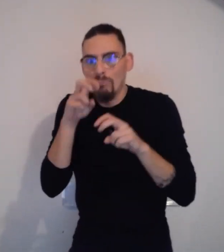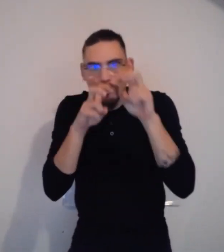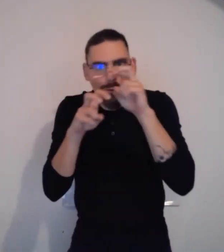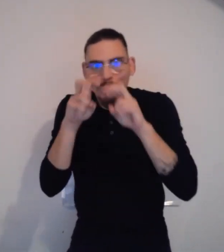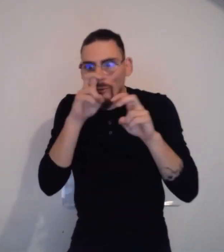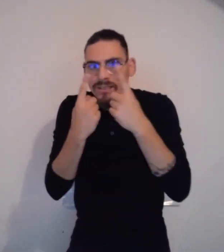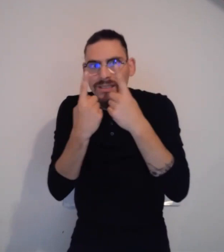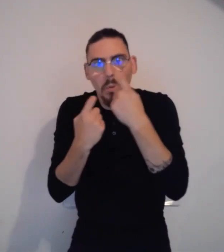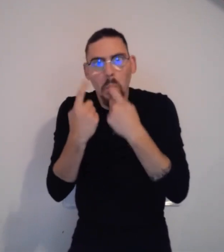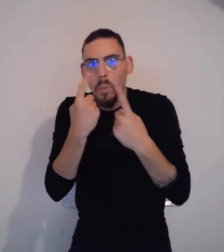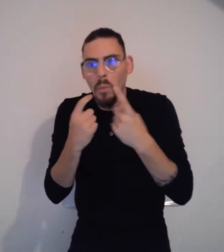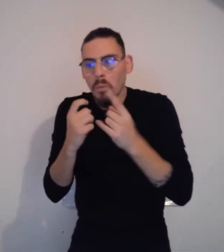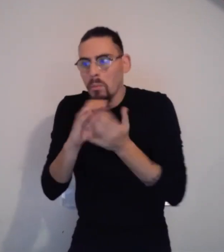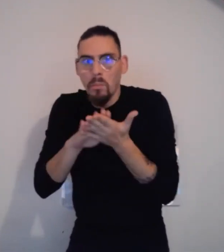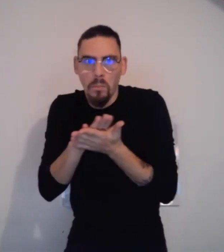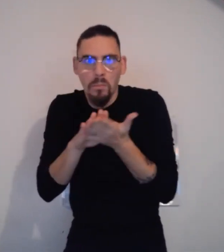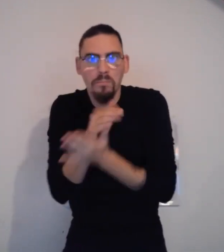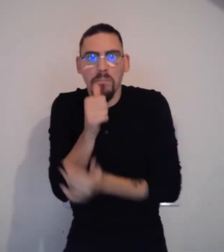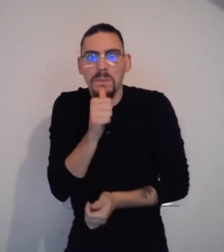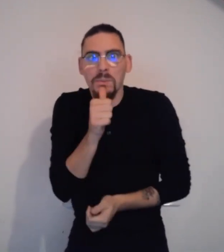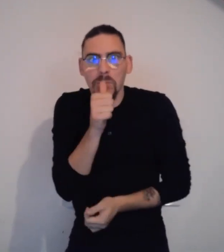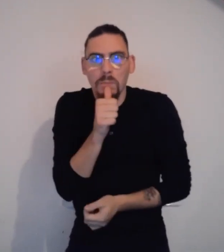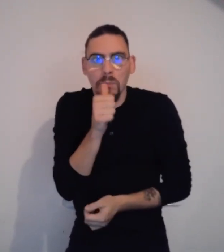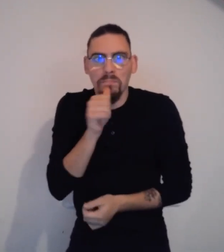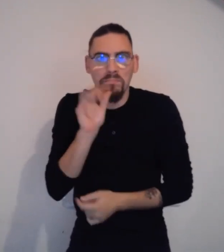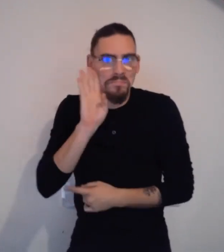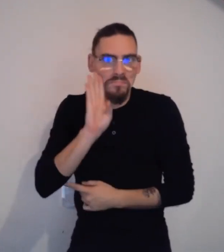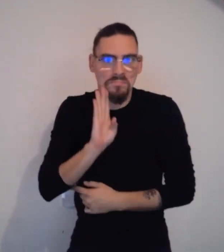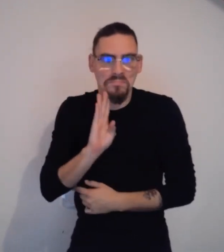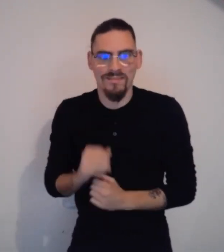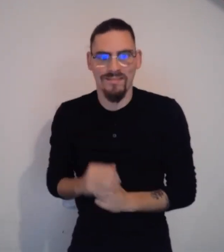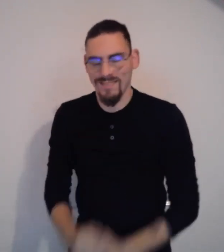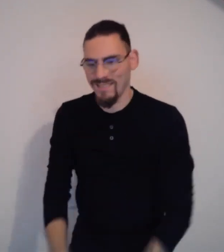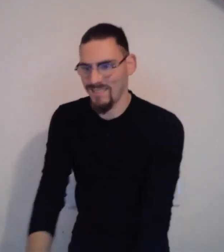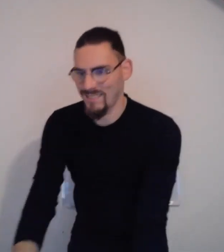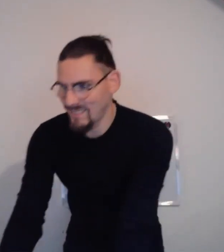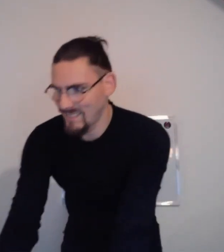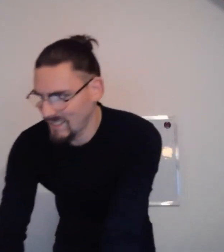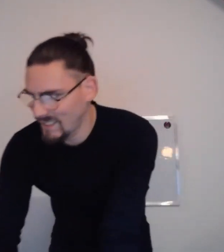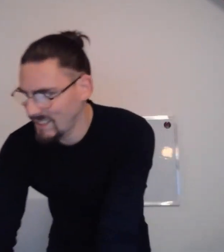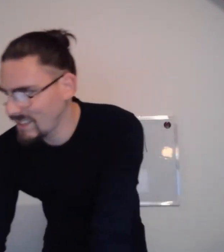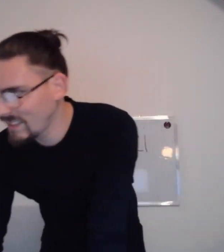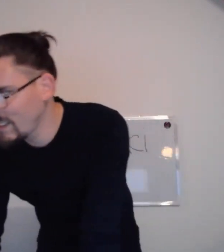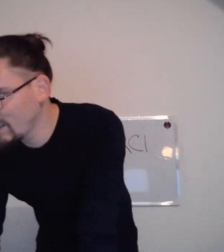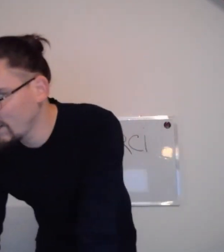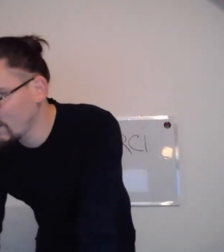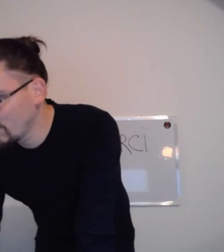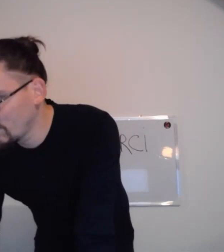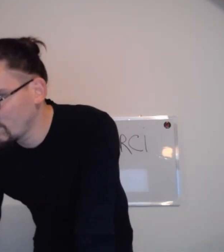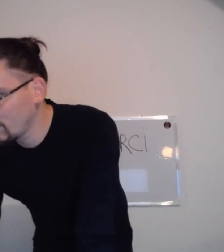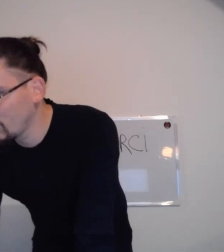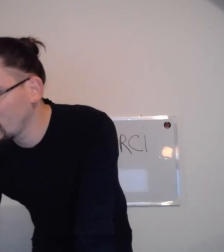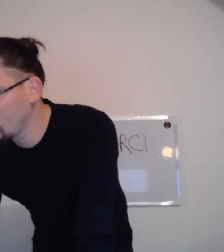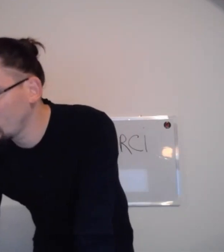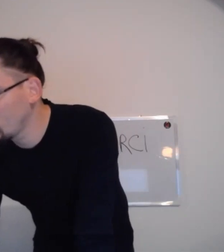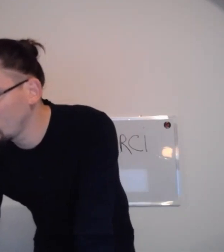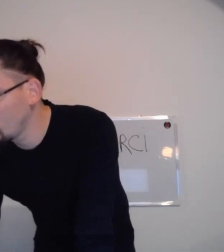Je vous prie de m'excuser. Je suis en train de regarder vos questions. Je prends un petit peu de temps. Merci de patienter. Je regarde. Désolée.